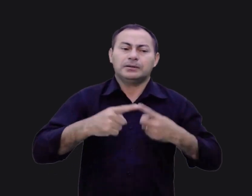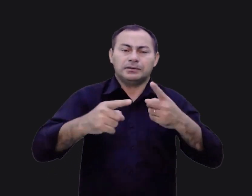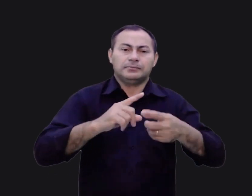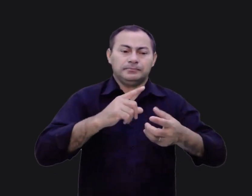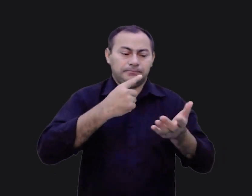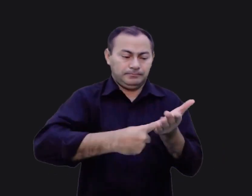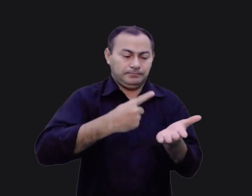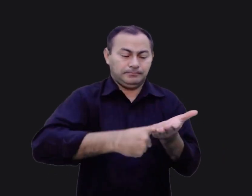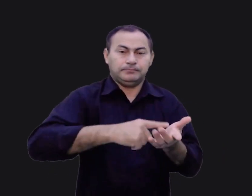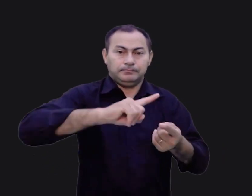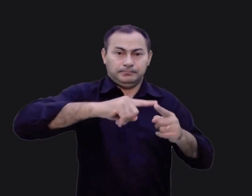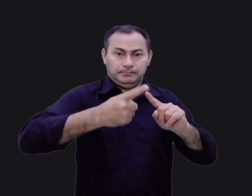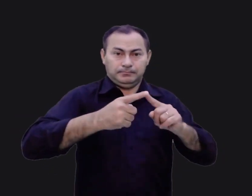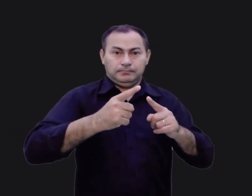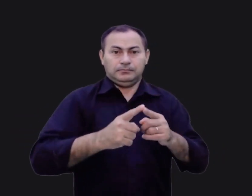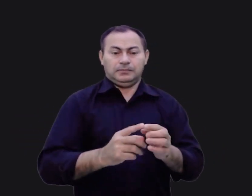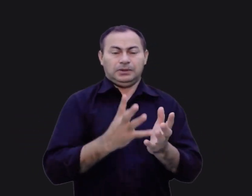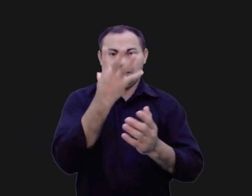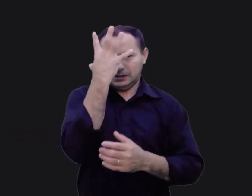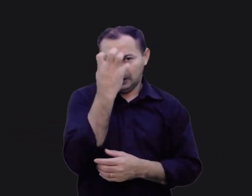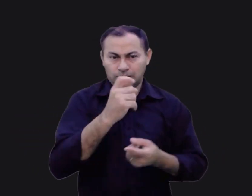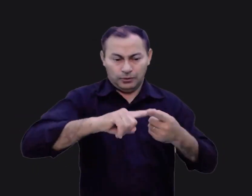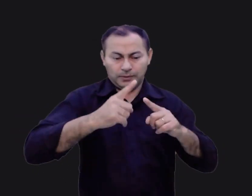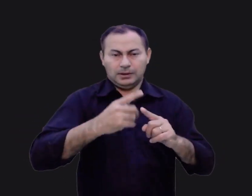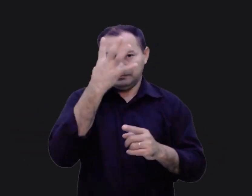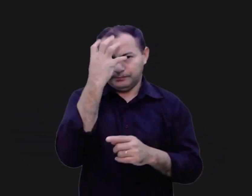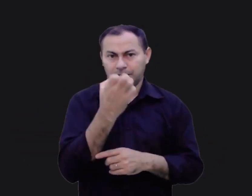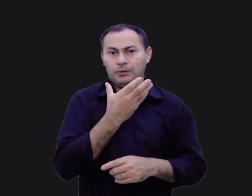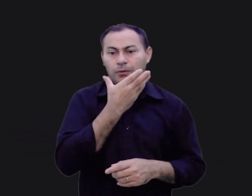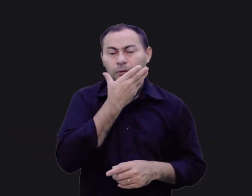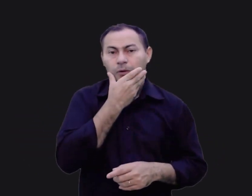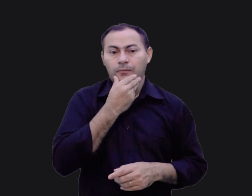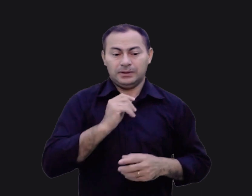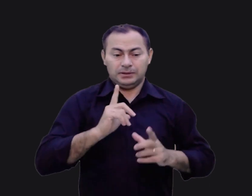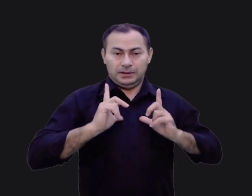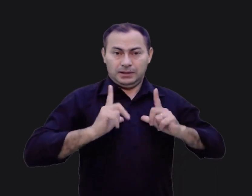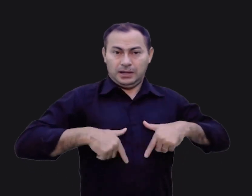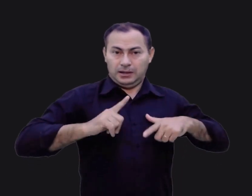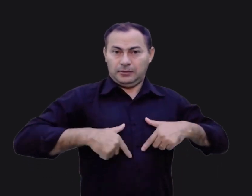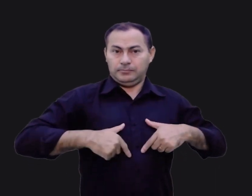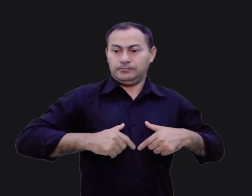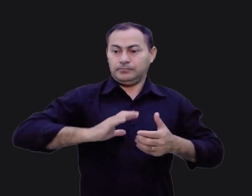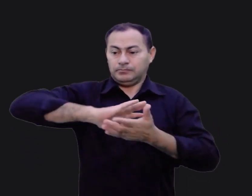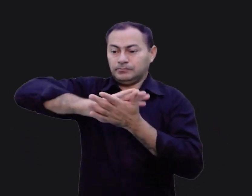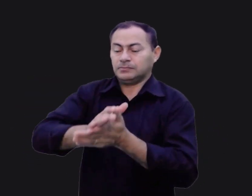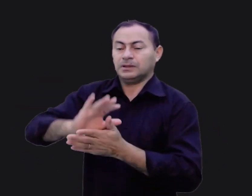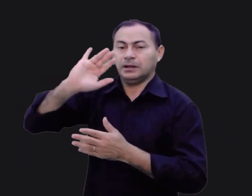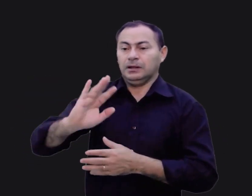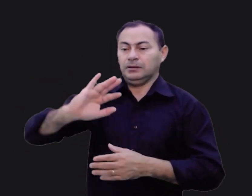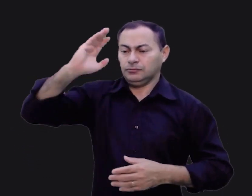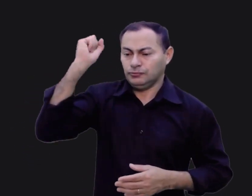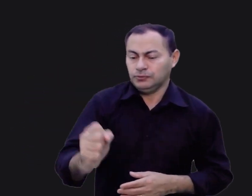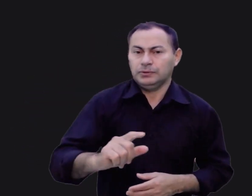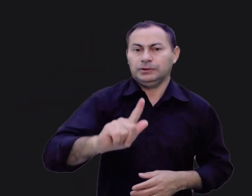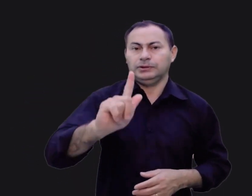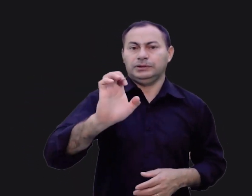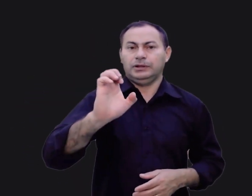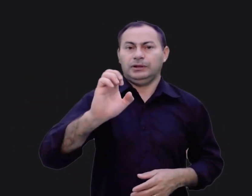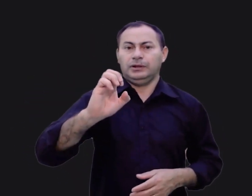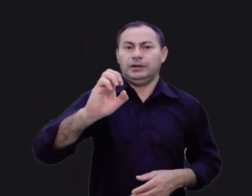levavam os tratados, os acordos, muito a sério. Os homens de Israel não exterminaram os gibionitas. Os